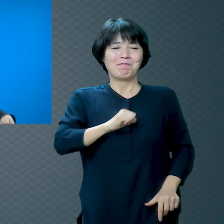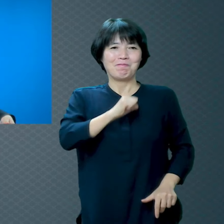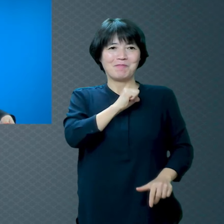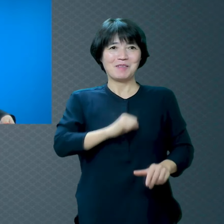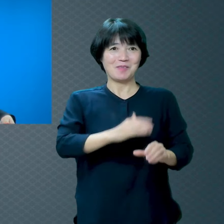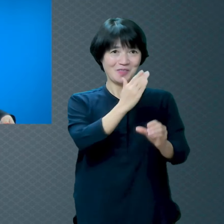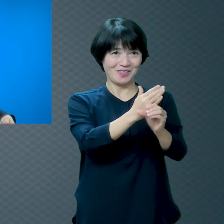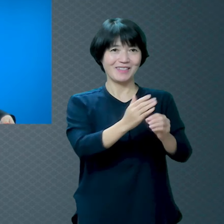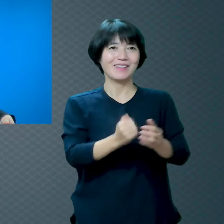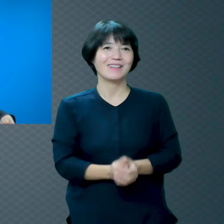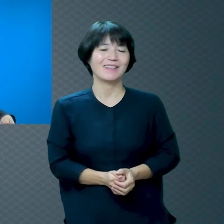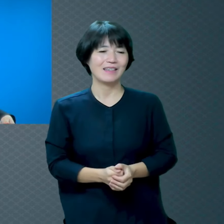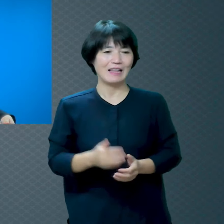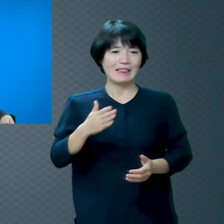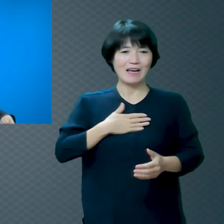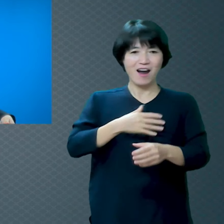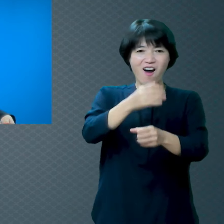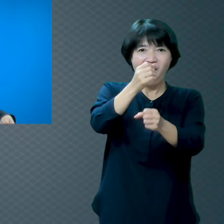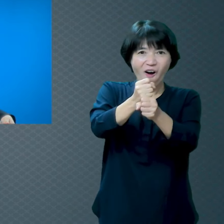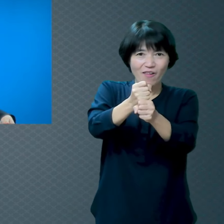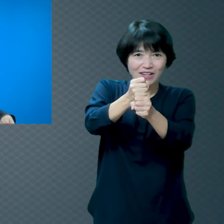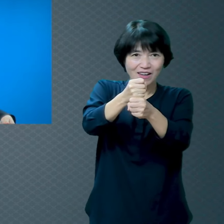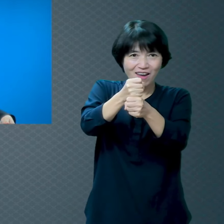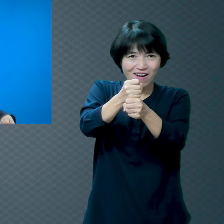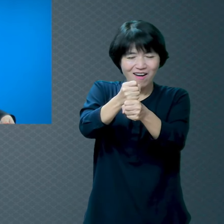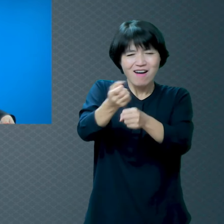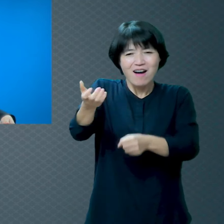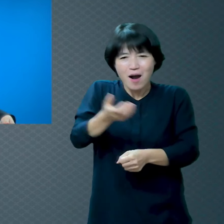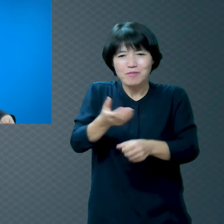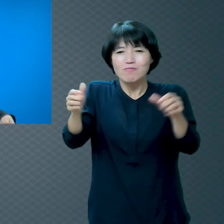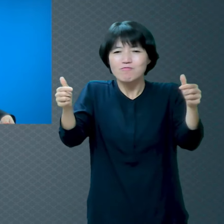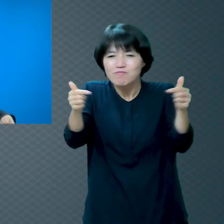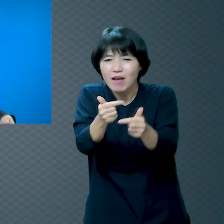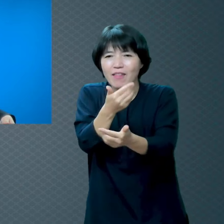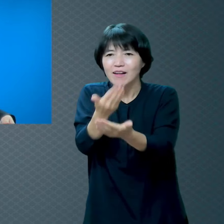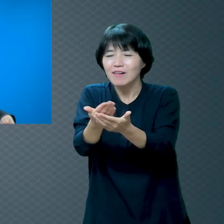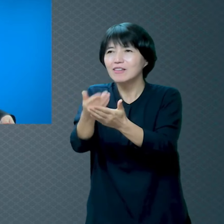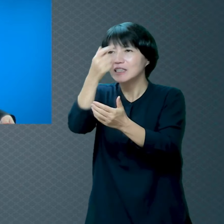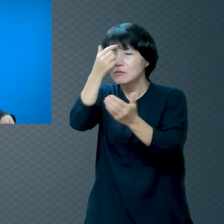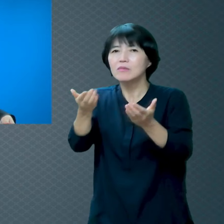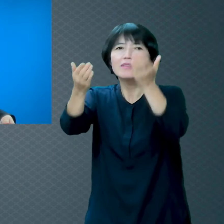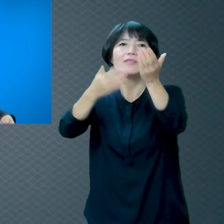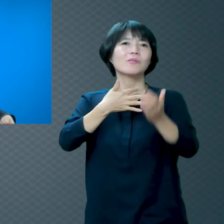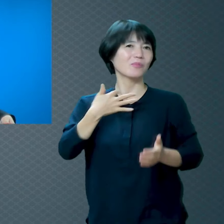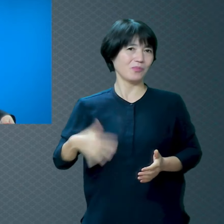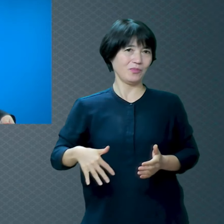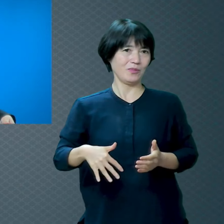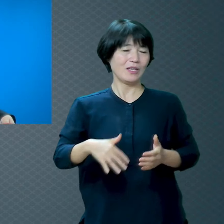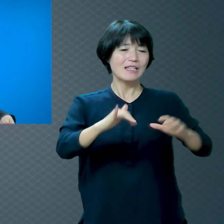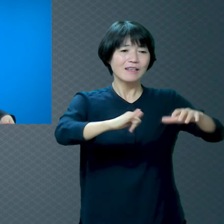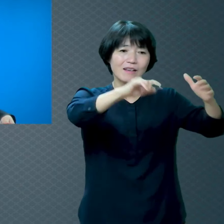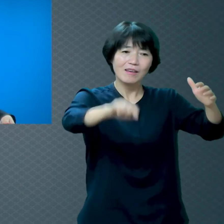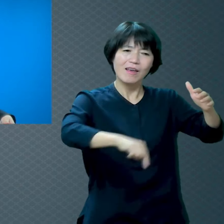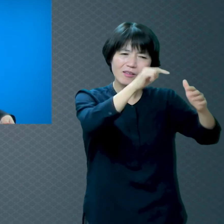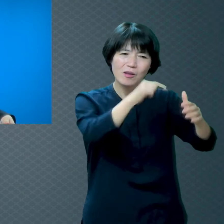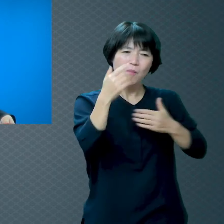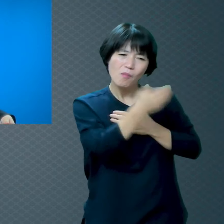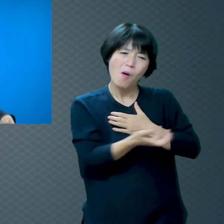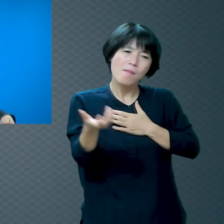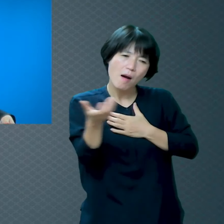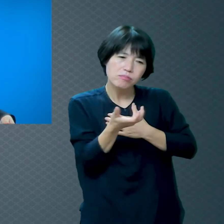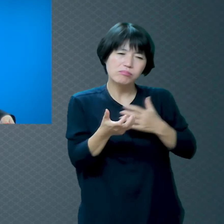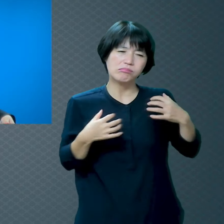저는 허리 안 아프게 해주세요 기도해 본 적이 한 번도 없어요 왜? 이 세상에서는 비록 아프고